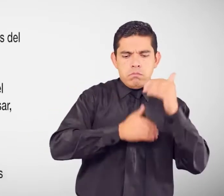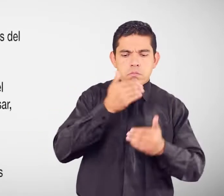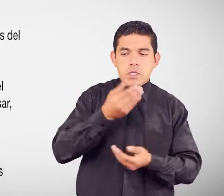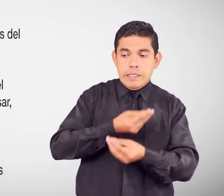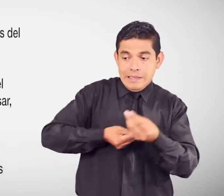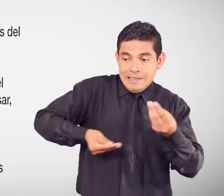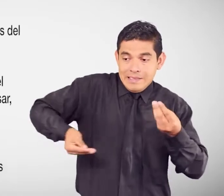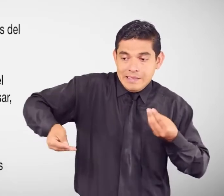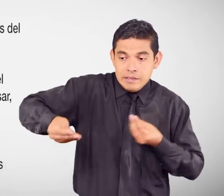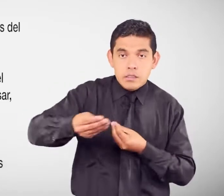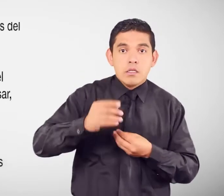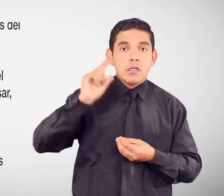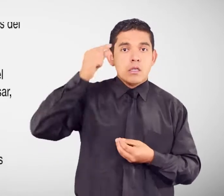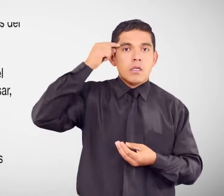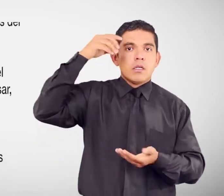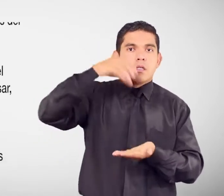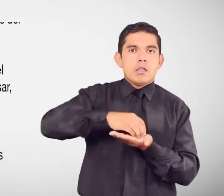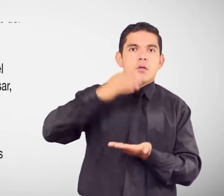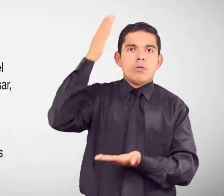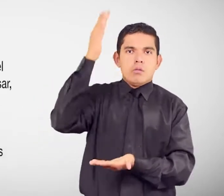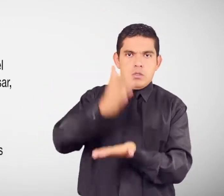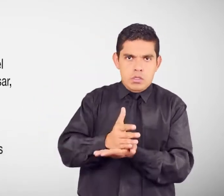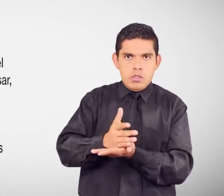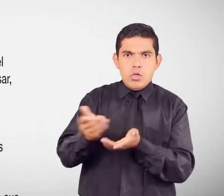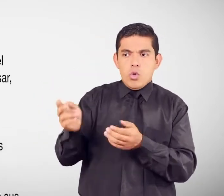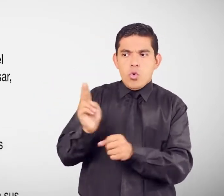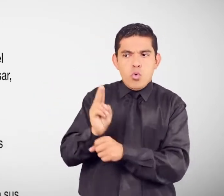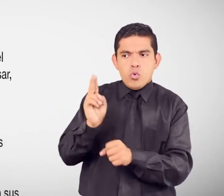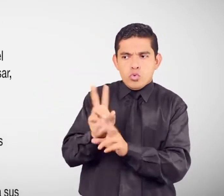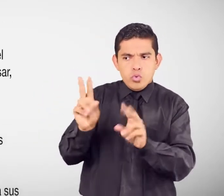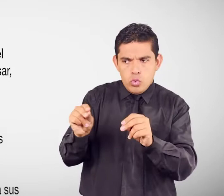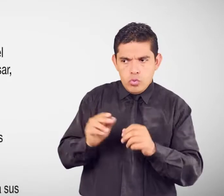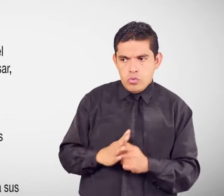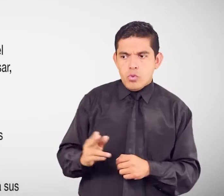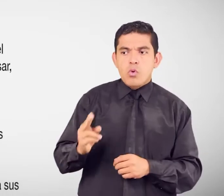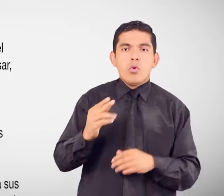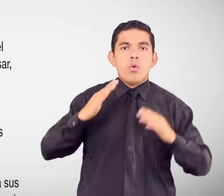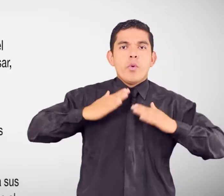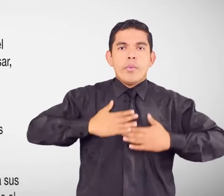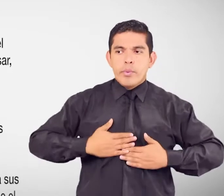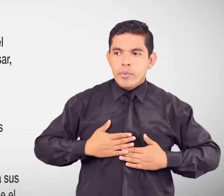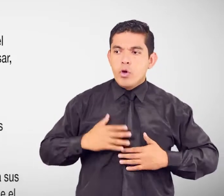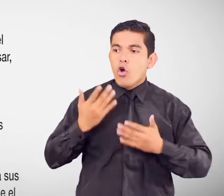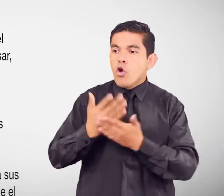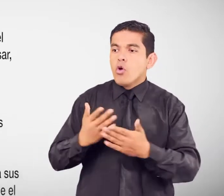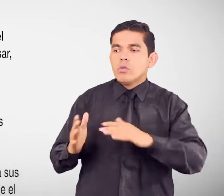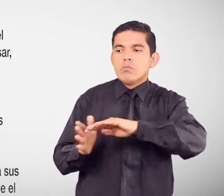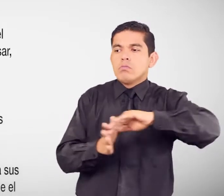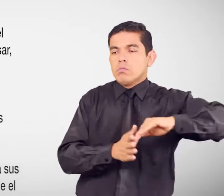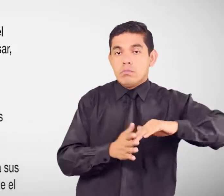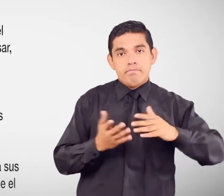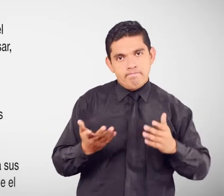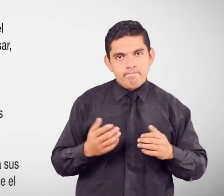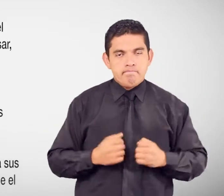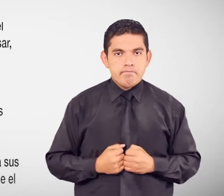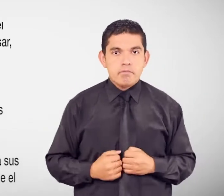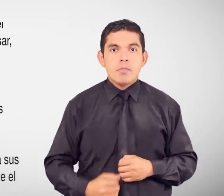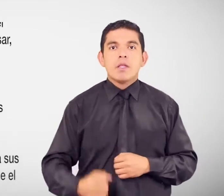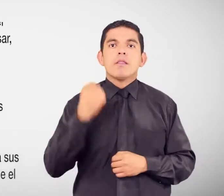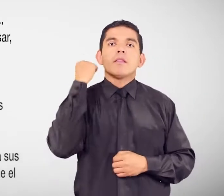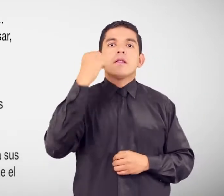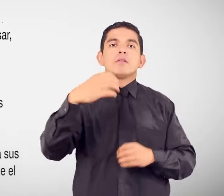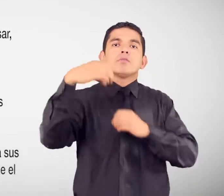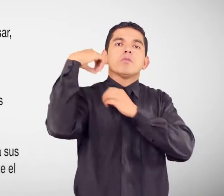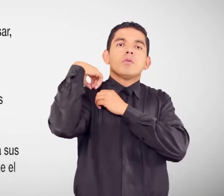restringir El derecho A usar Disfrutar Y disponer De los bienes Derechos y obligaciones Reparación de